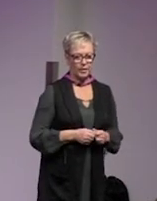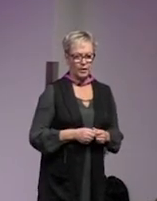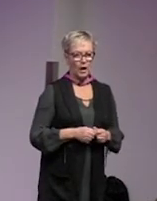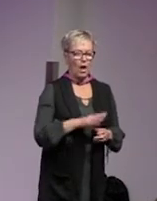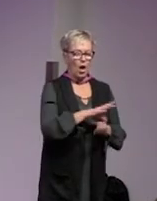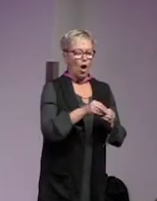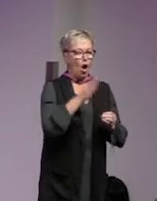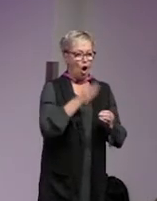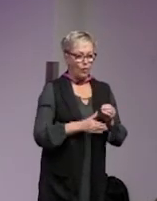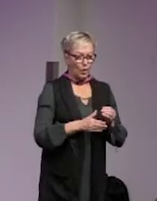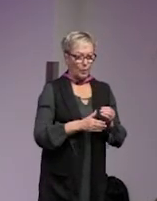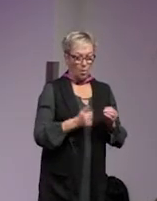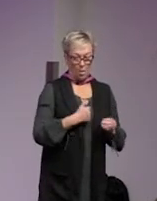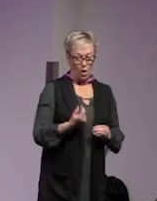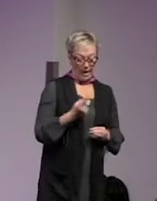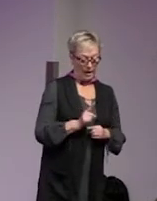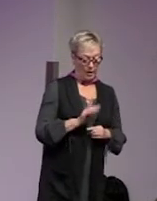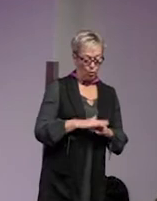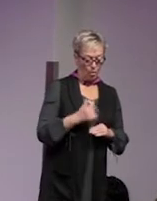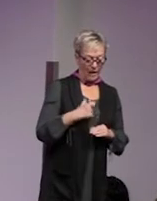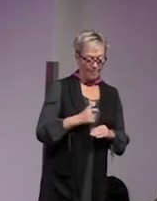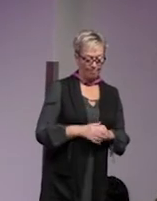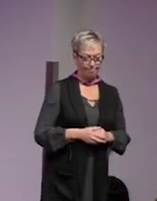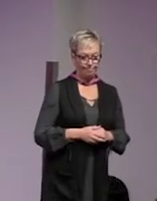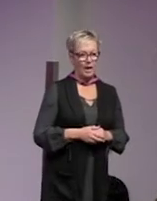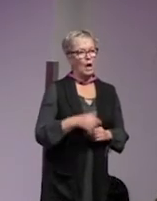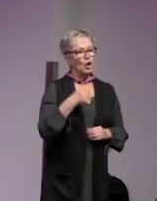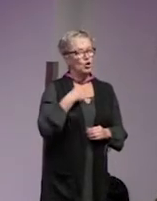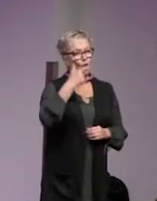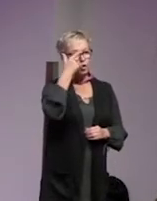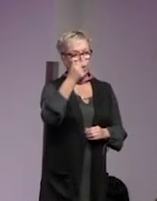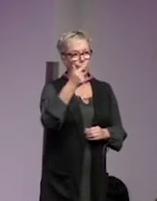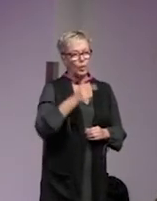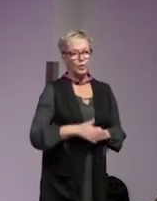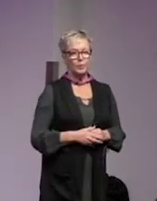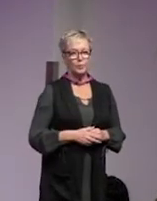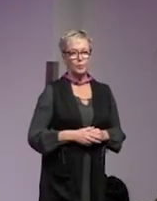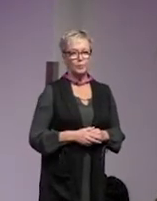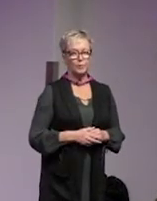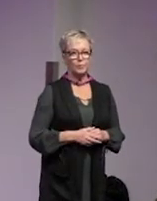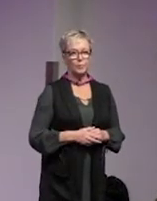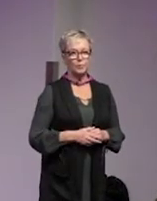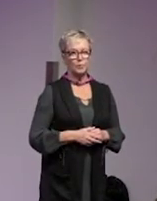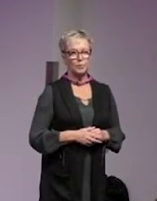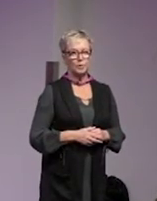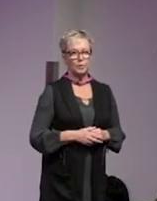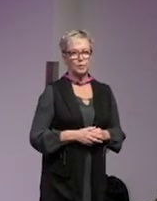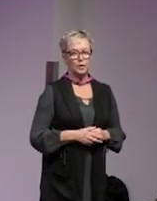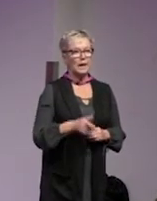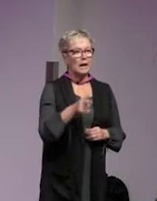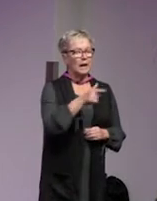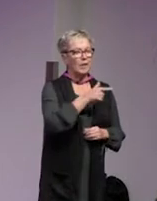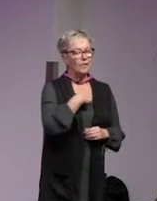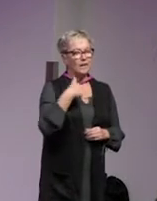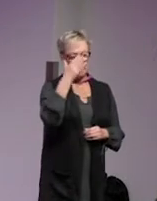så avslutningsvis då om jag bara har en minut på mig så tror jag att vi